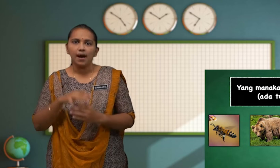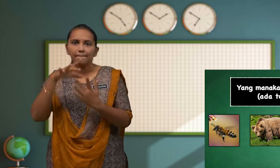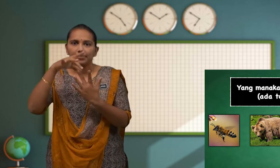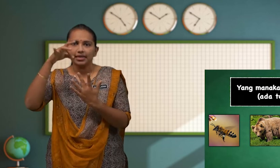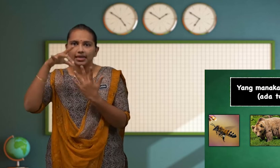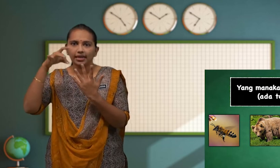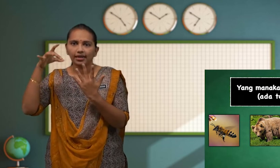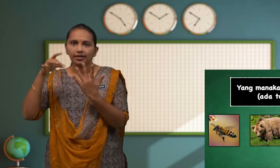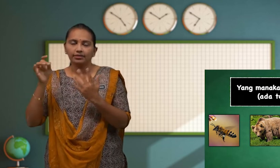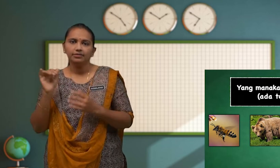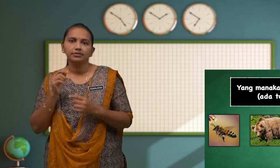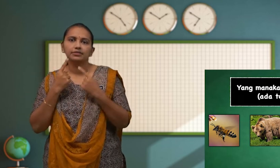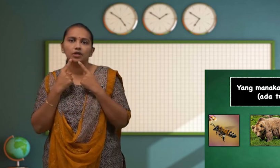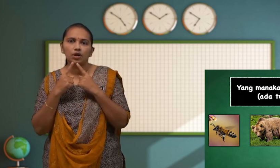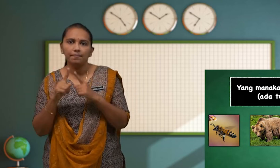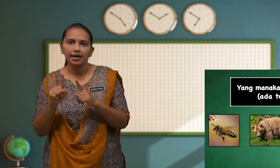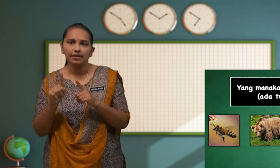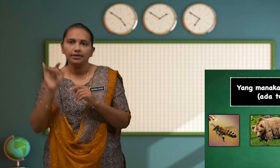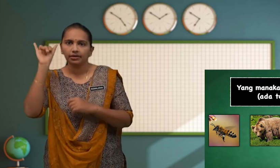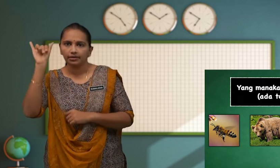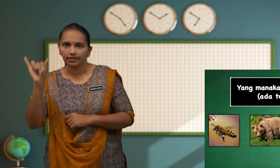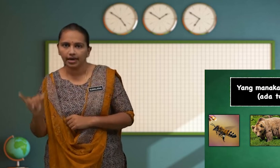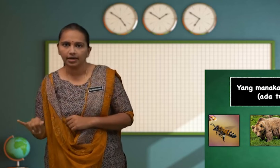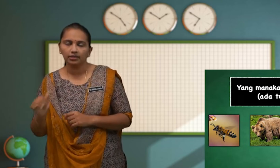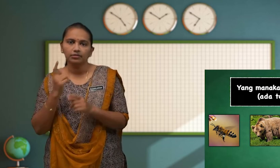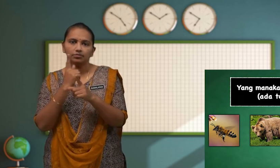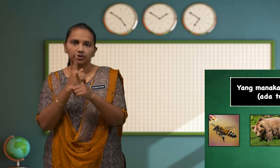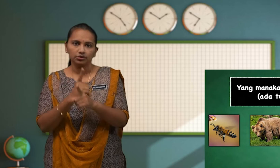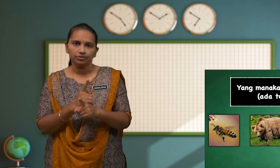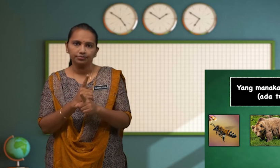Pilih Jawapan Yang Betul